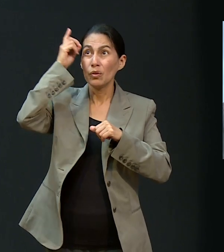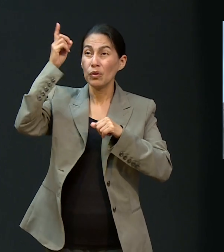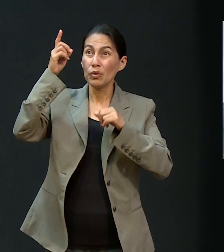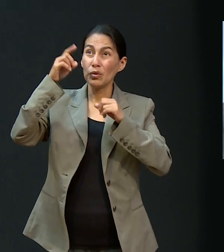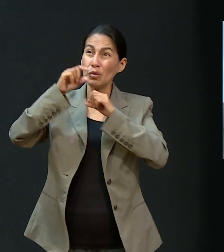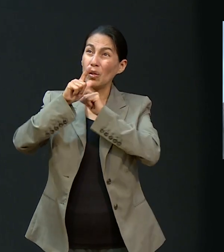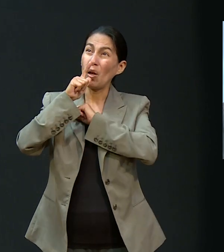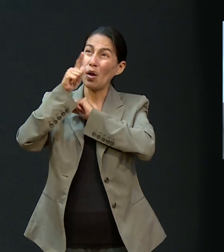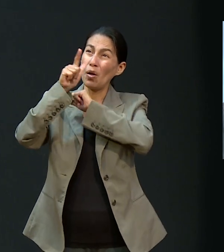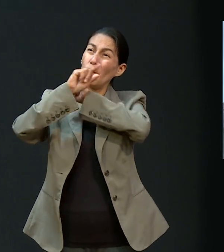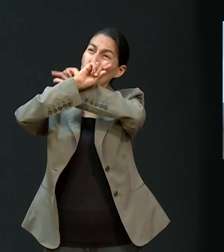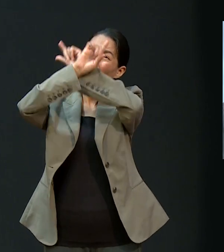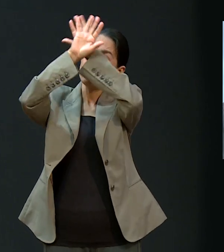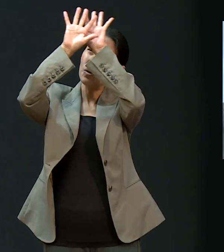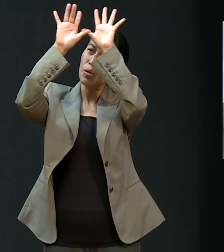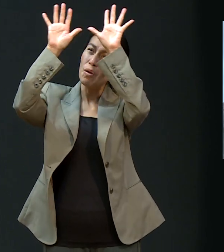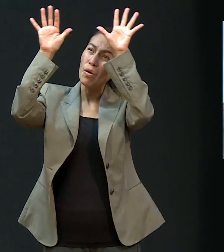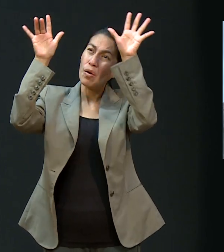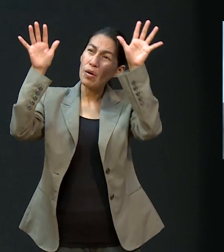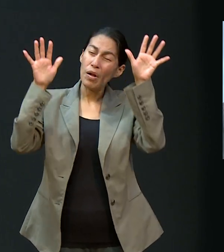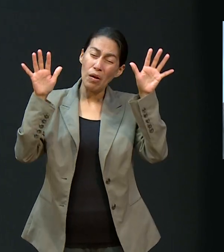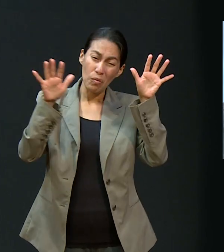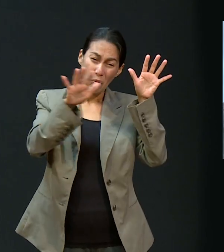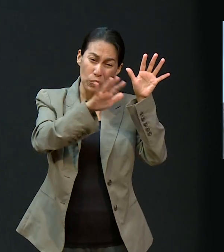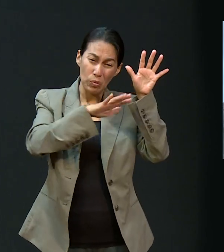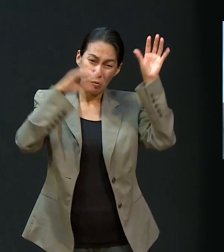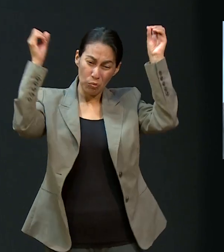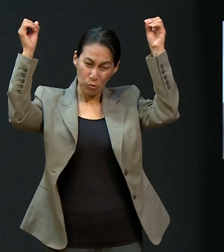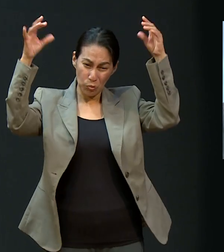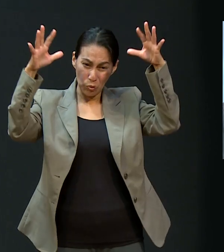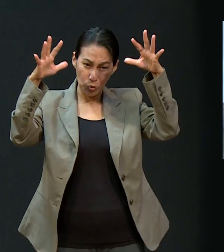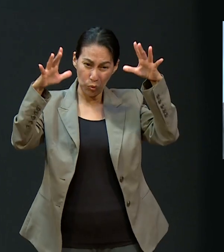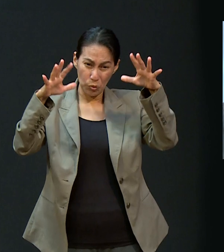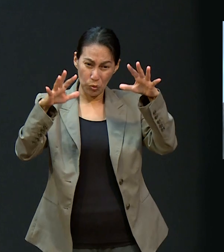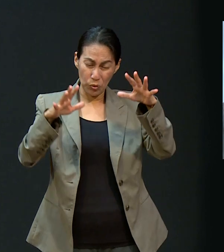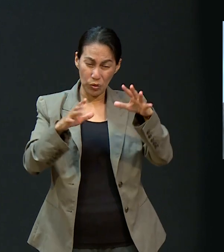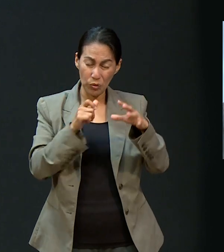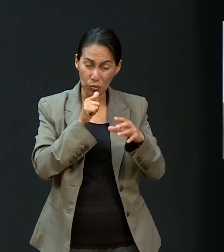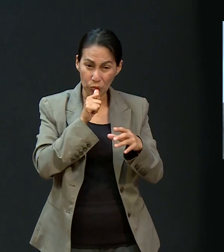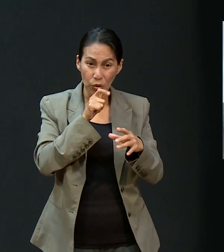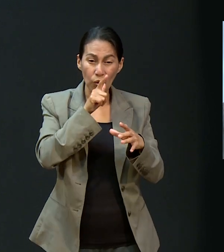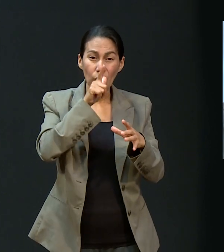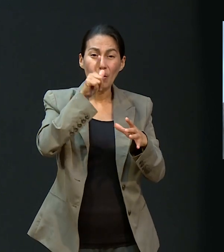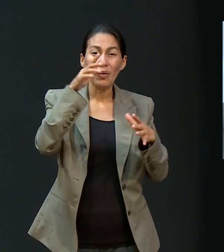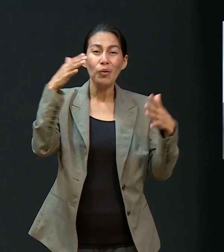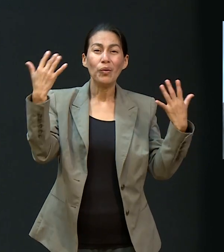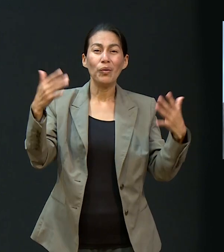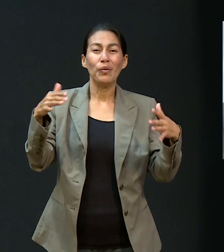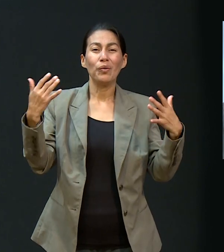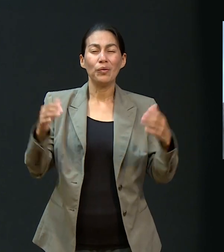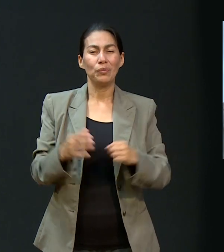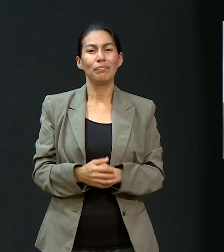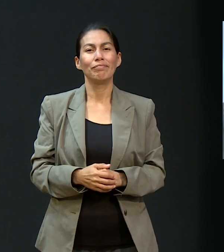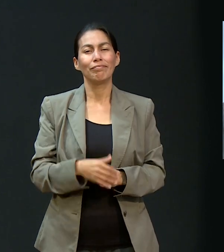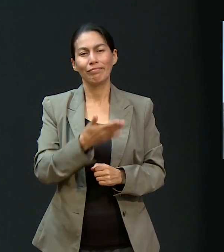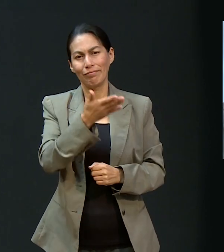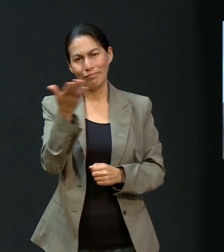de acuerdo a Apocalipsis 18. Así que te invitamos a unirte en oración. Estarán pasando en pantalla estas